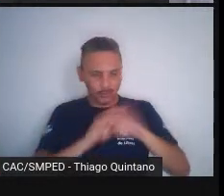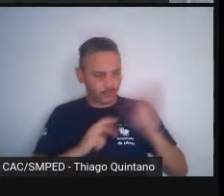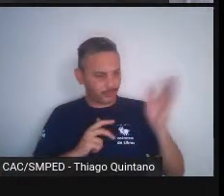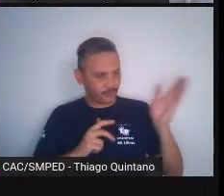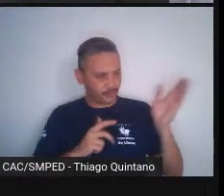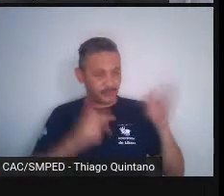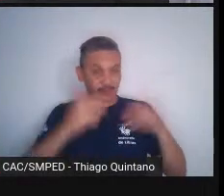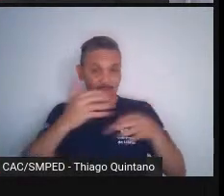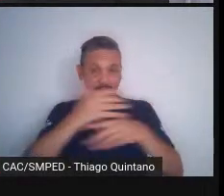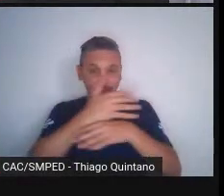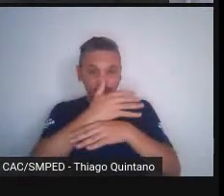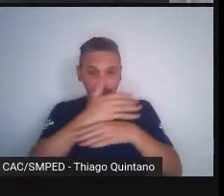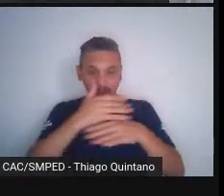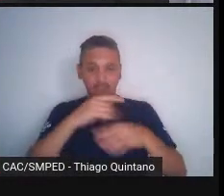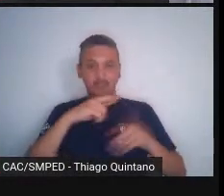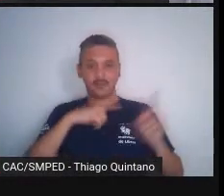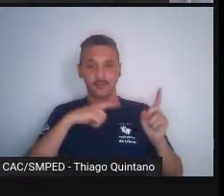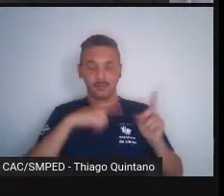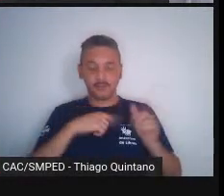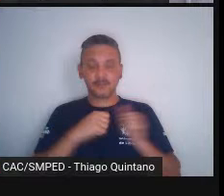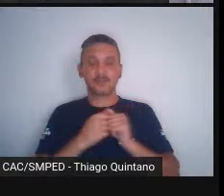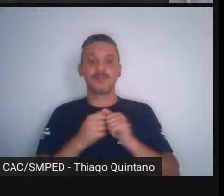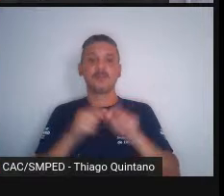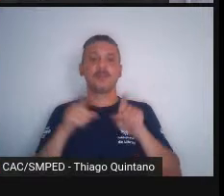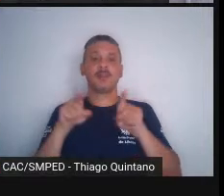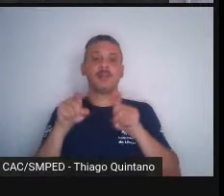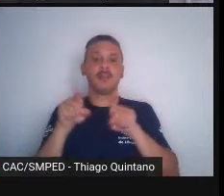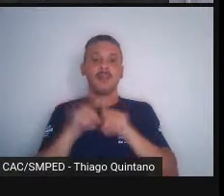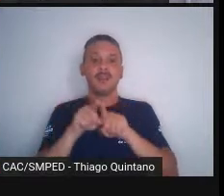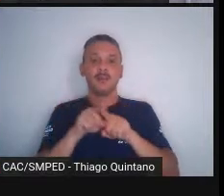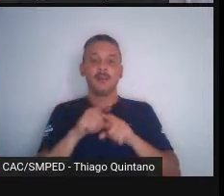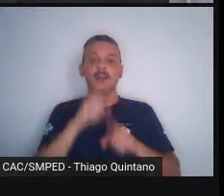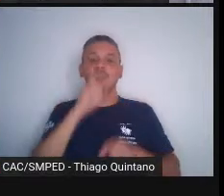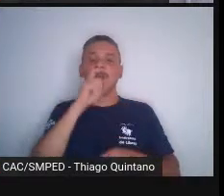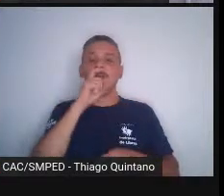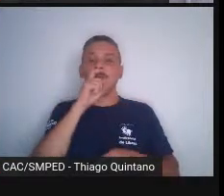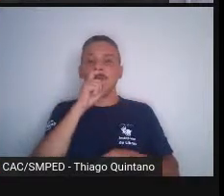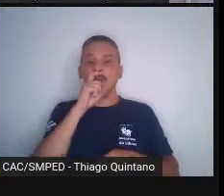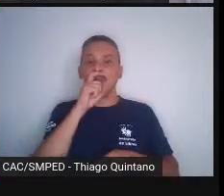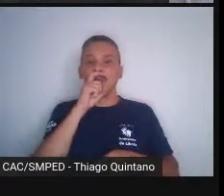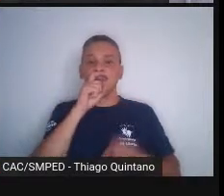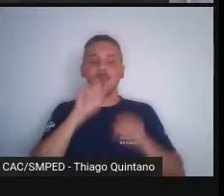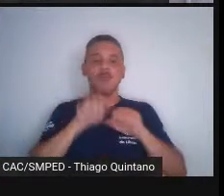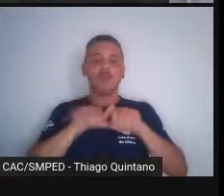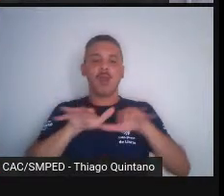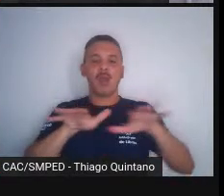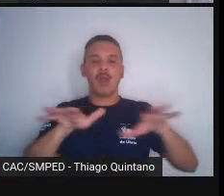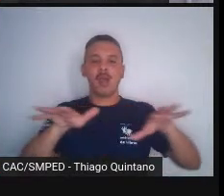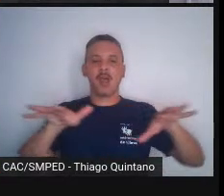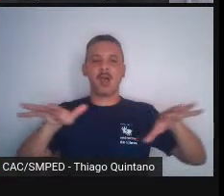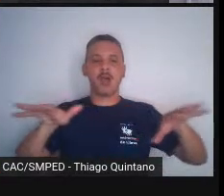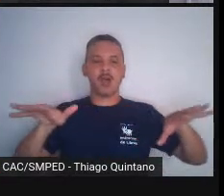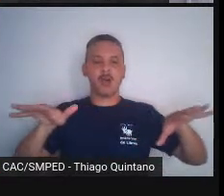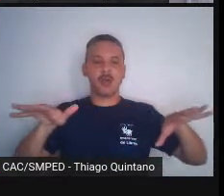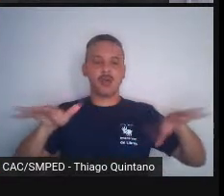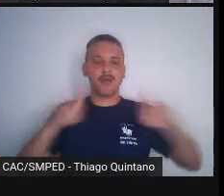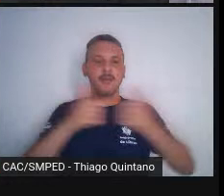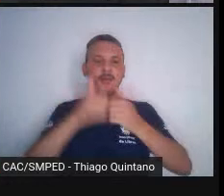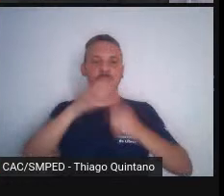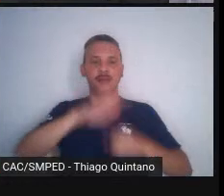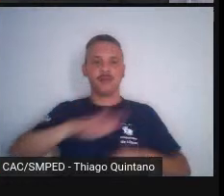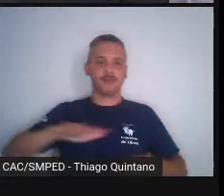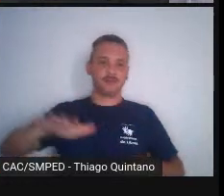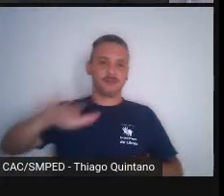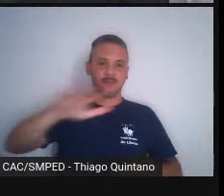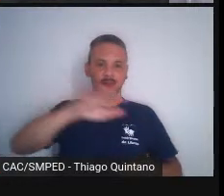está no sedimentar e o verde é onde a cidade se expandiu para a área do cristalino, a área